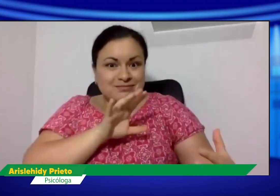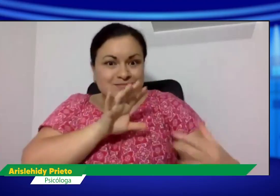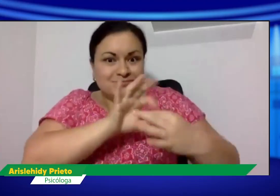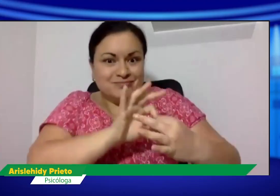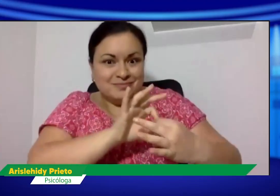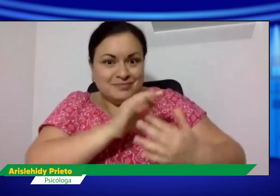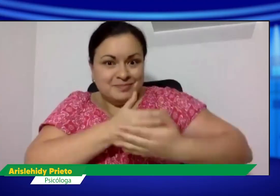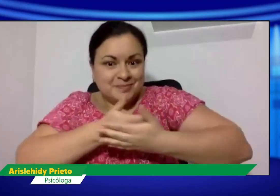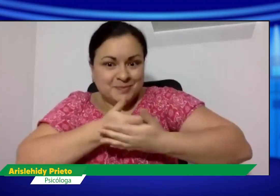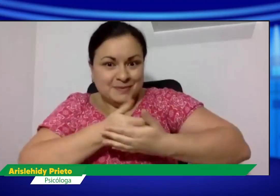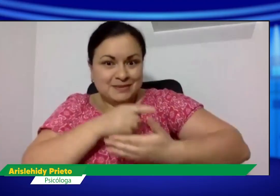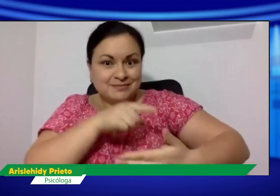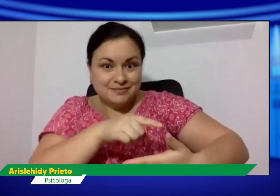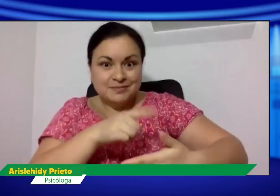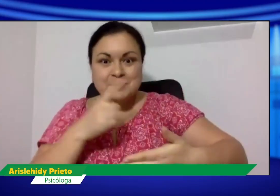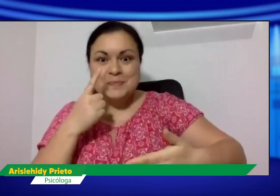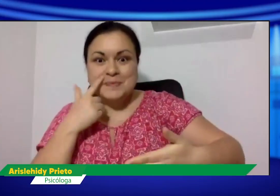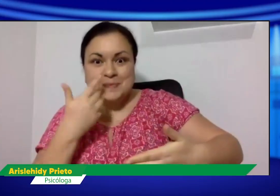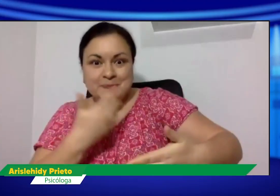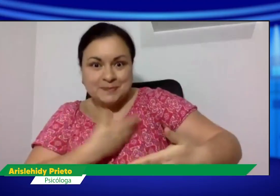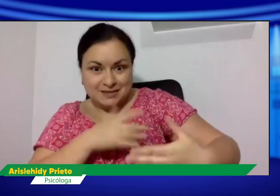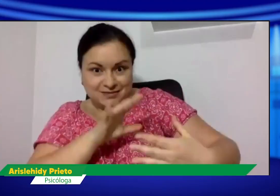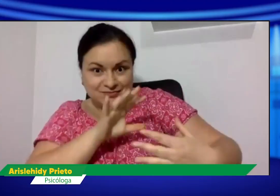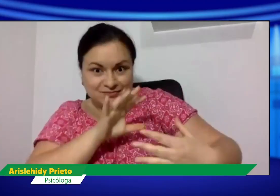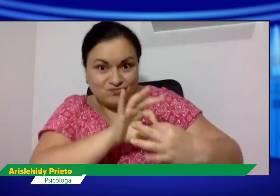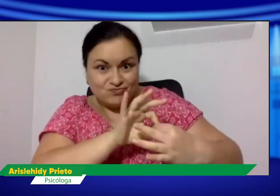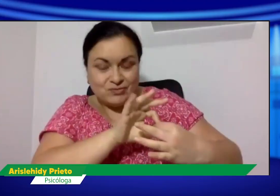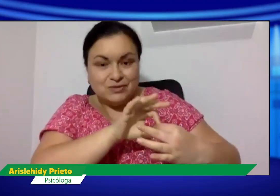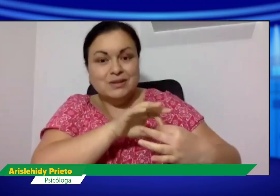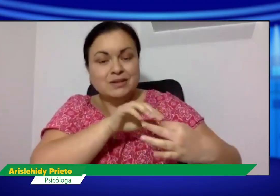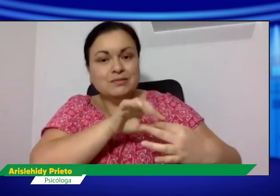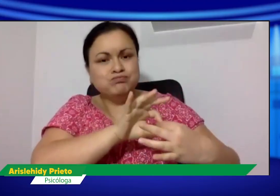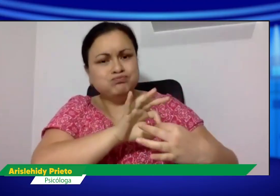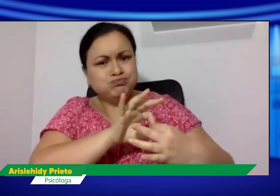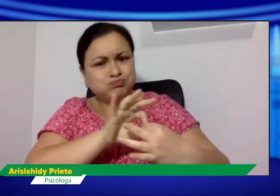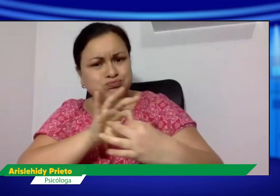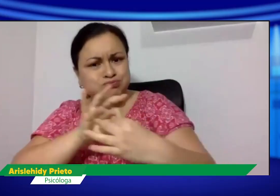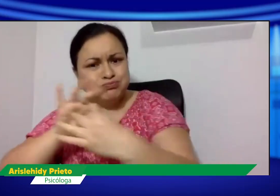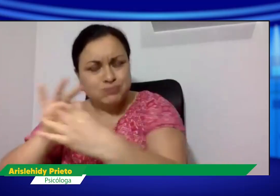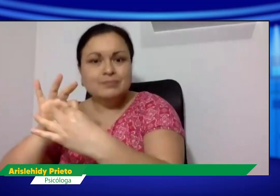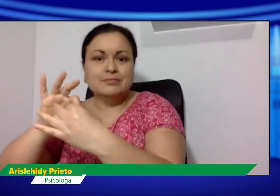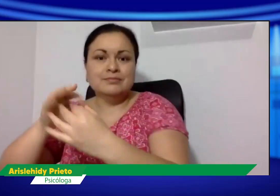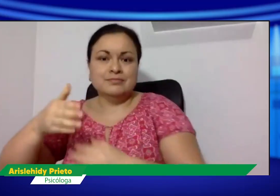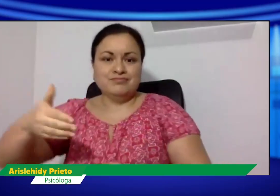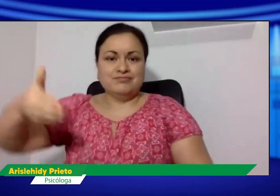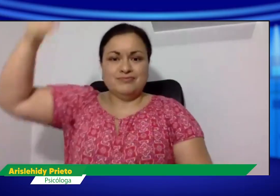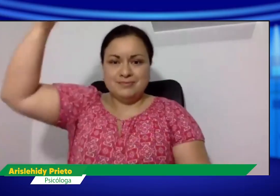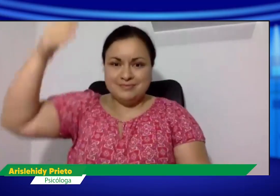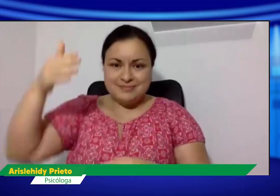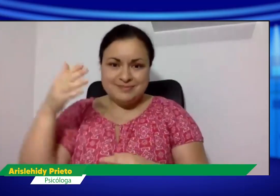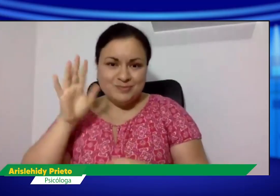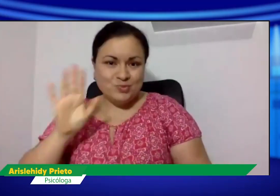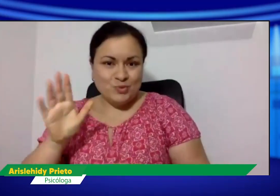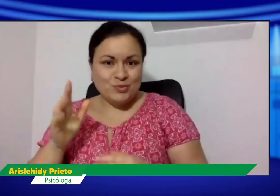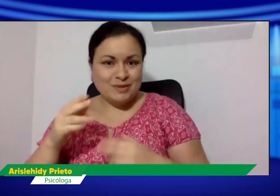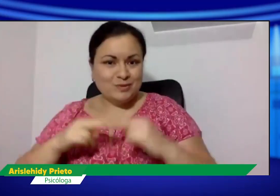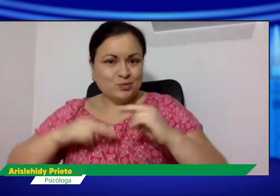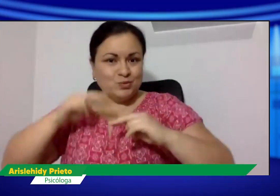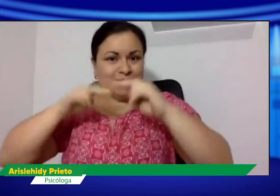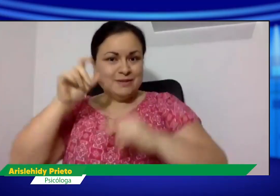Desde que nace la persona, desde el bebé, es este vínculo con los padres. Este vínculo va con ellos, va creciendo